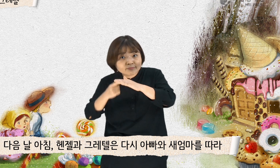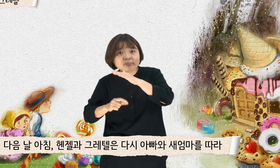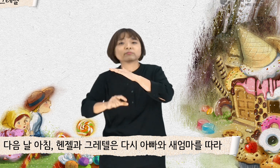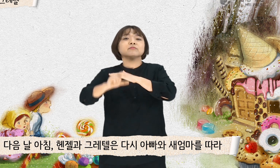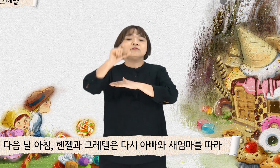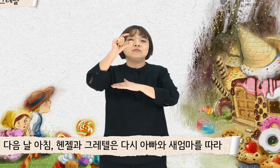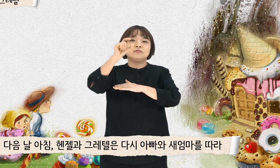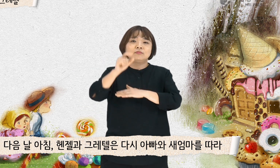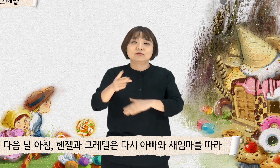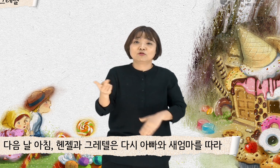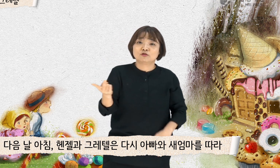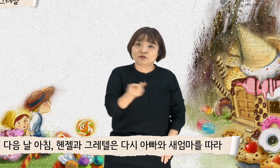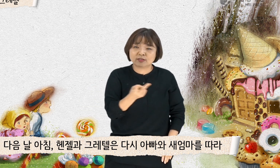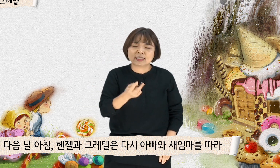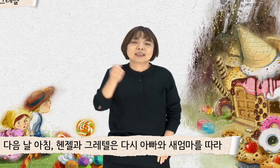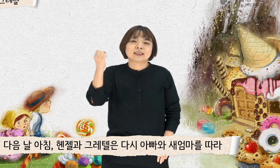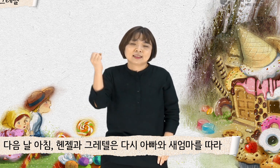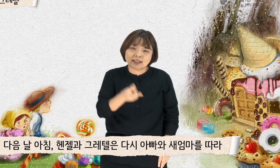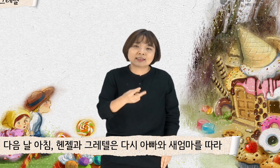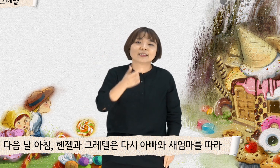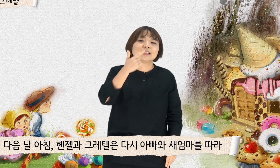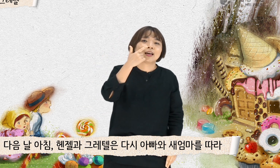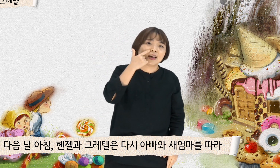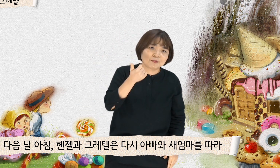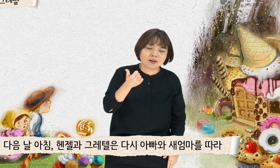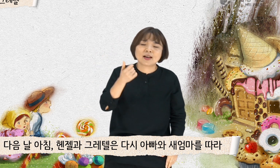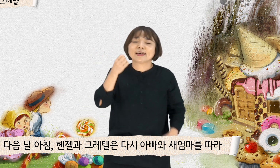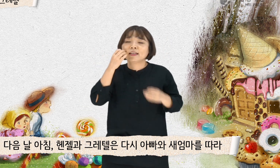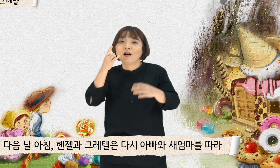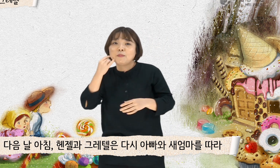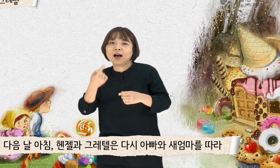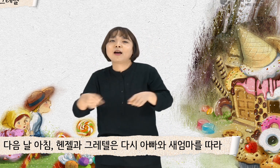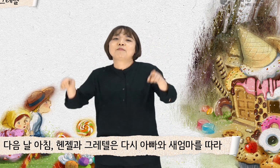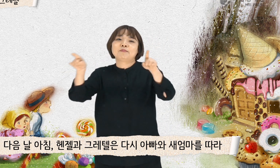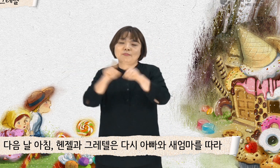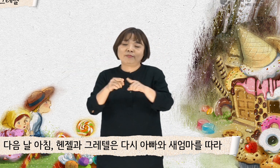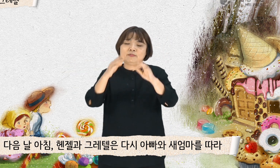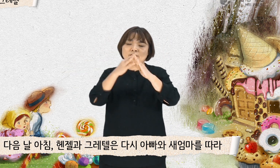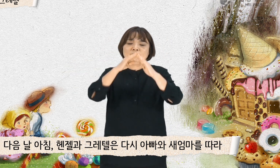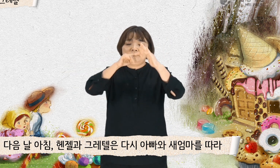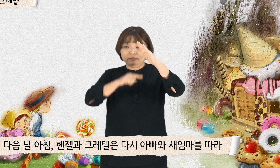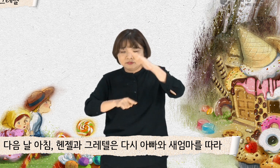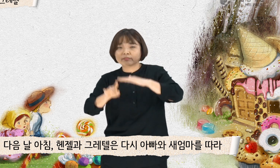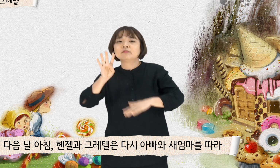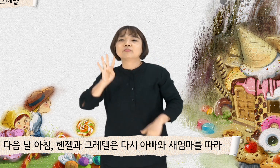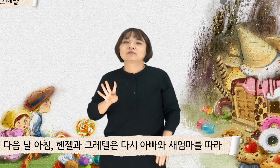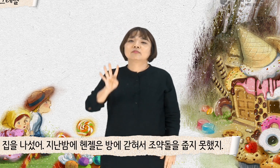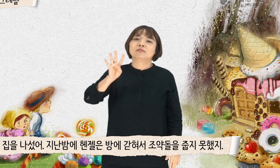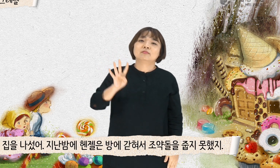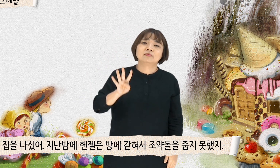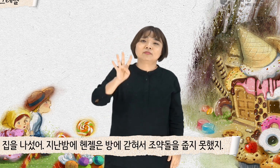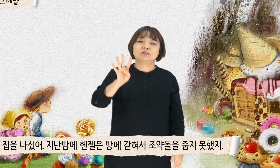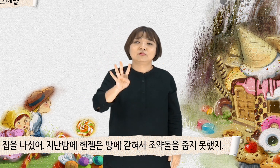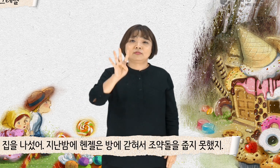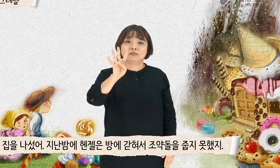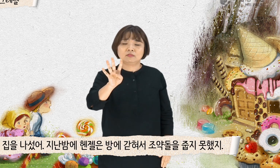다음날 아침, 핸젤과 그레텔은 다시 아빠와 새엄마를 따라 집을 나섰어.